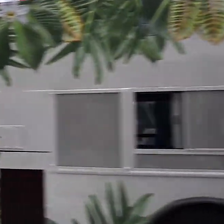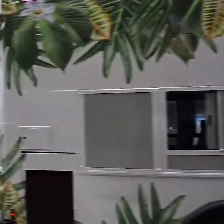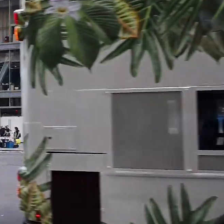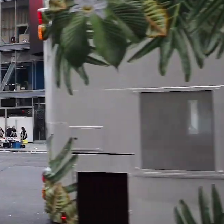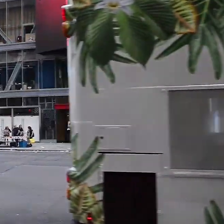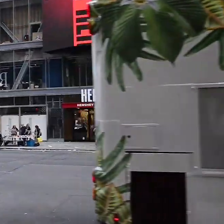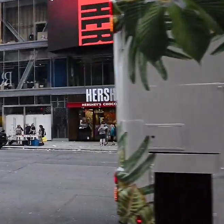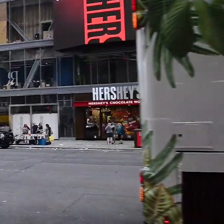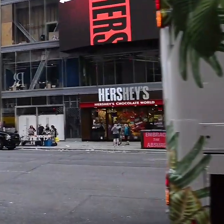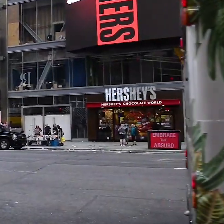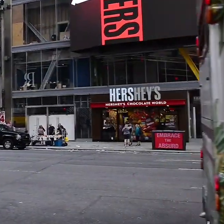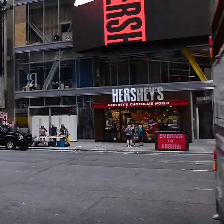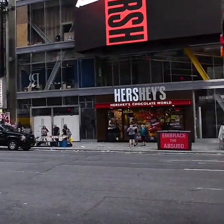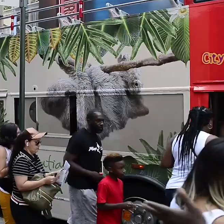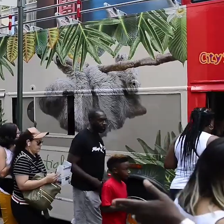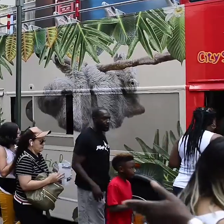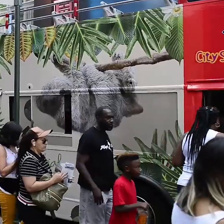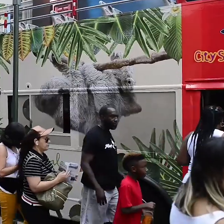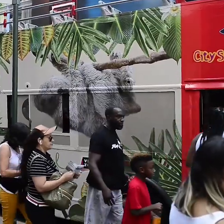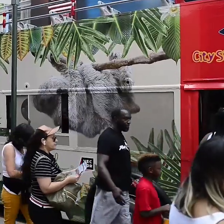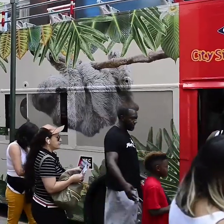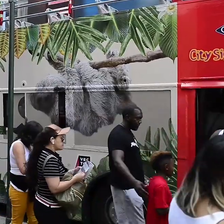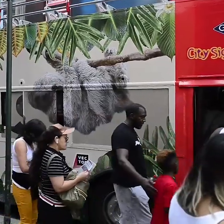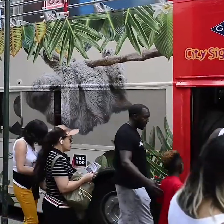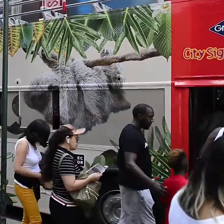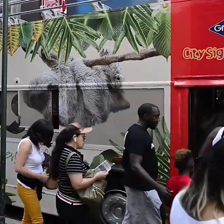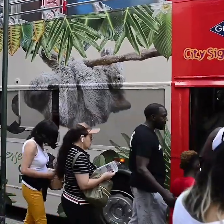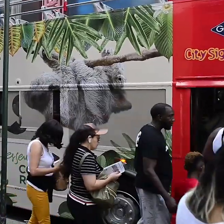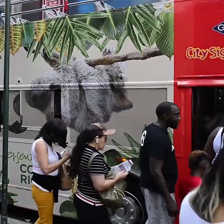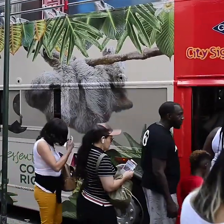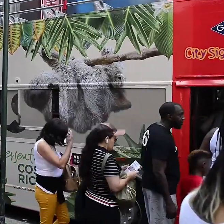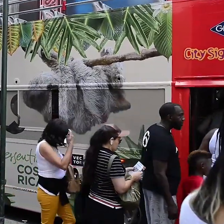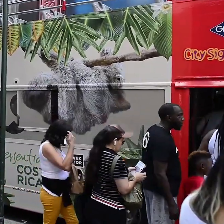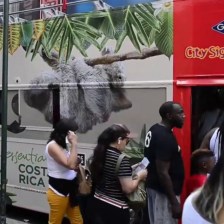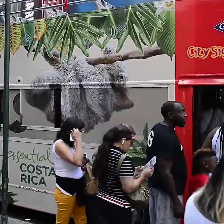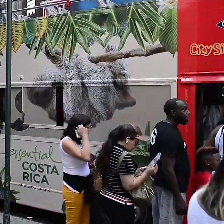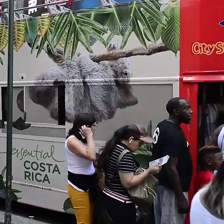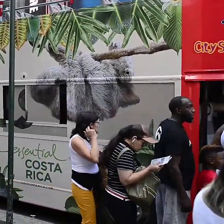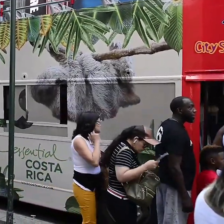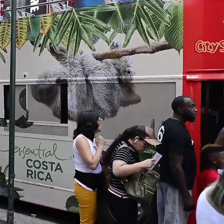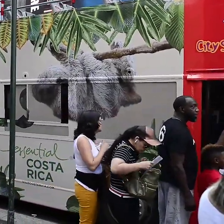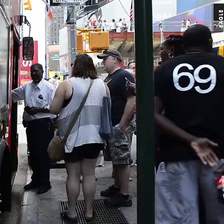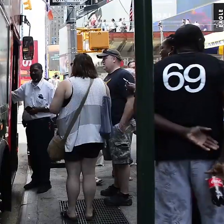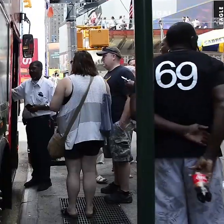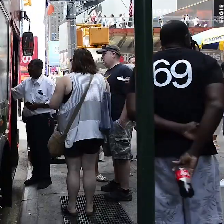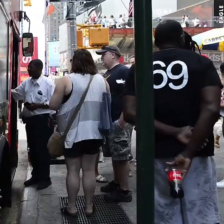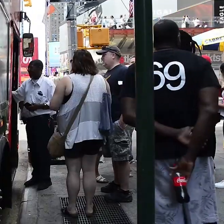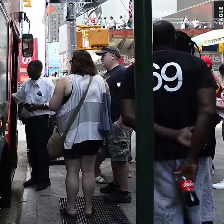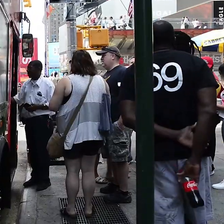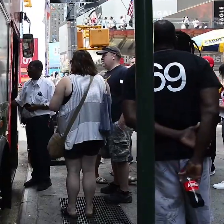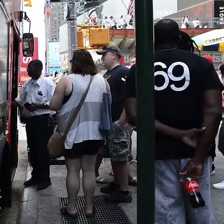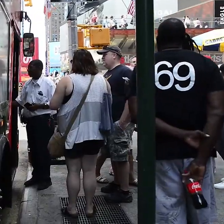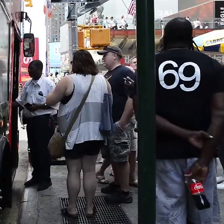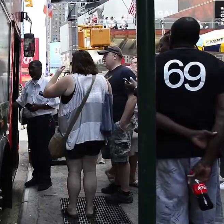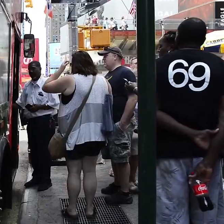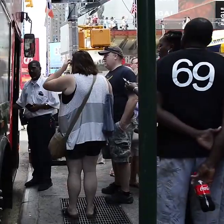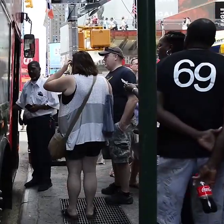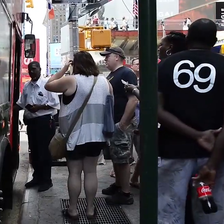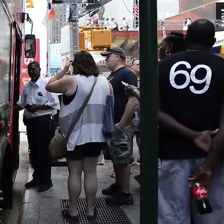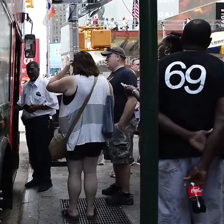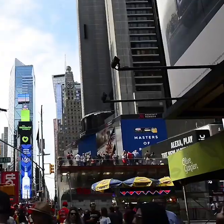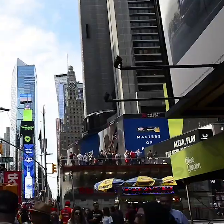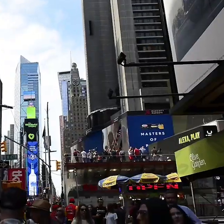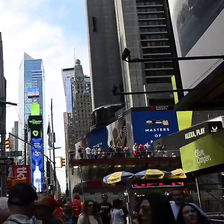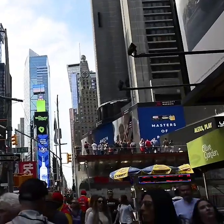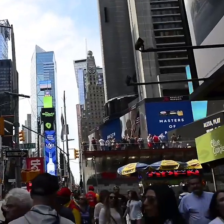Costa Rica. En la próxima semana, durante estos días, también el metro de Chicago va a estar activo, cubierto con información sobre la